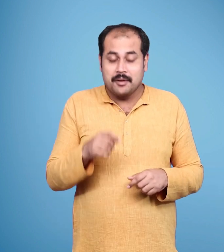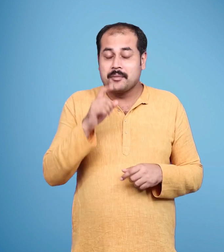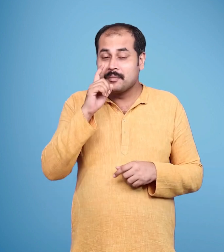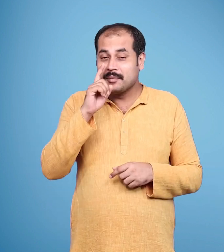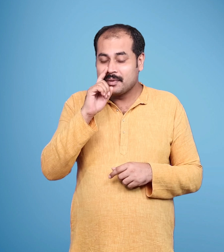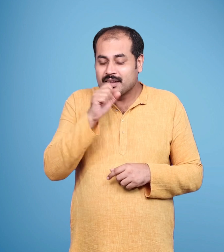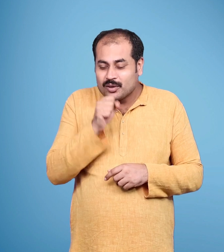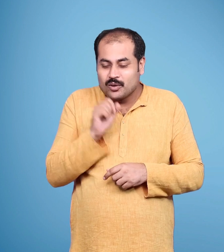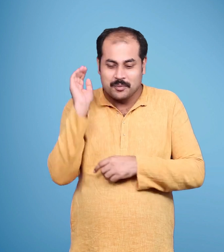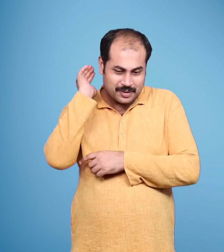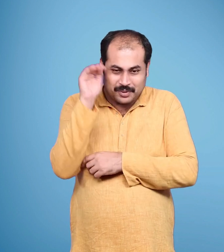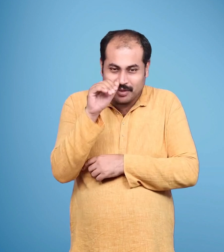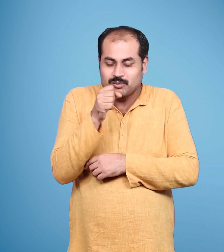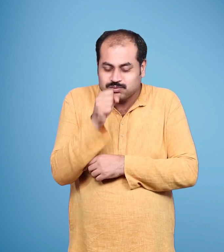भरत को दासी की भूमी का बताई